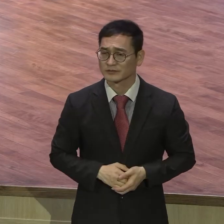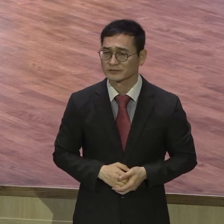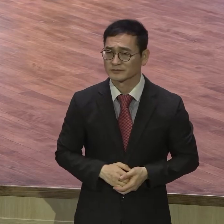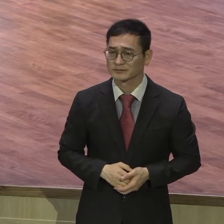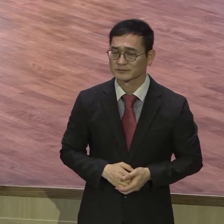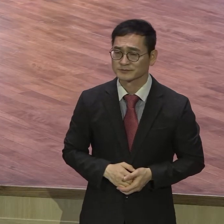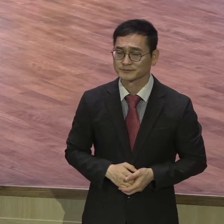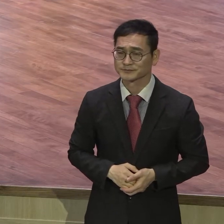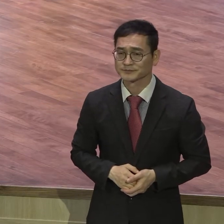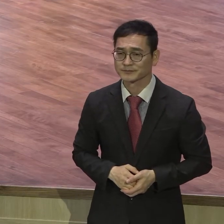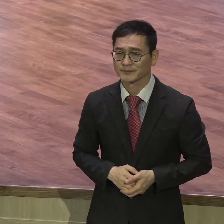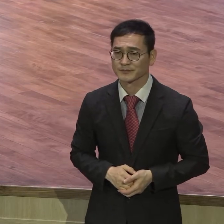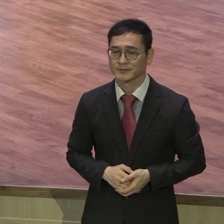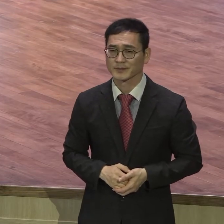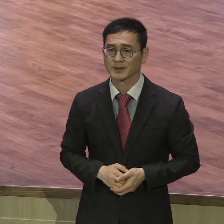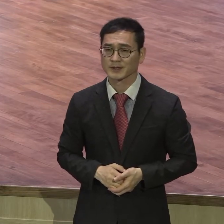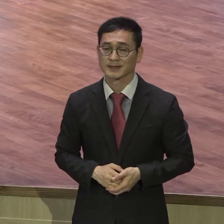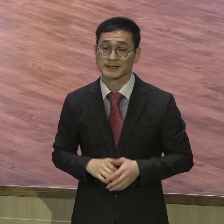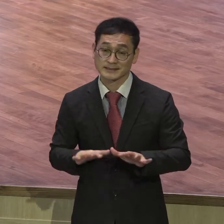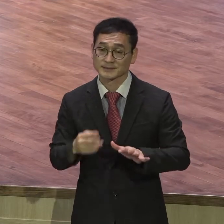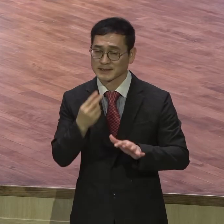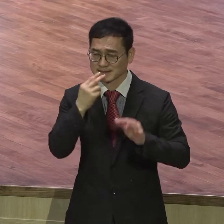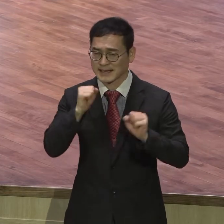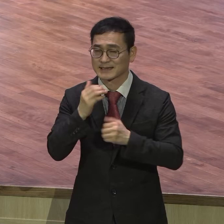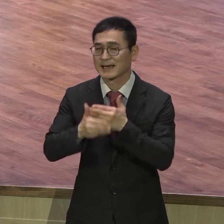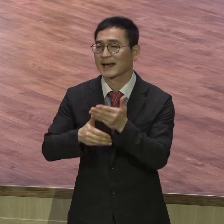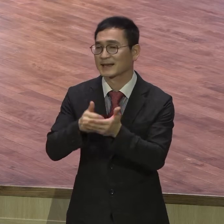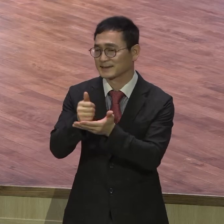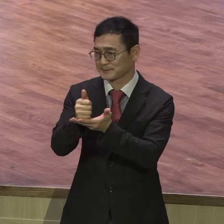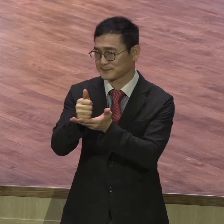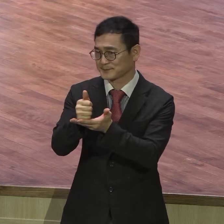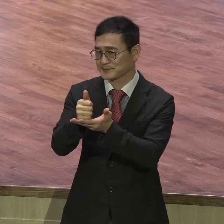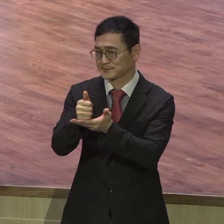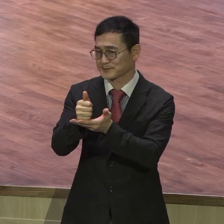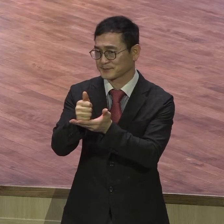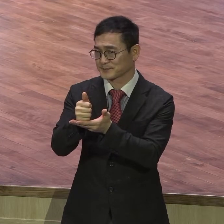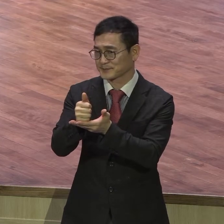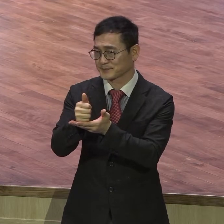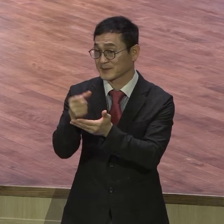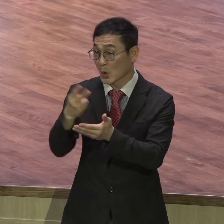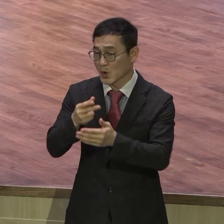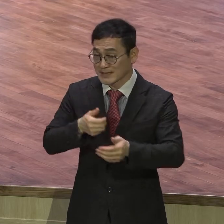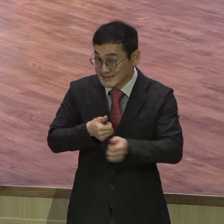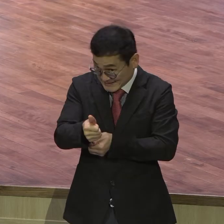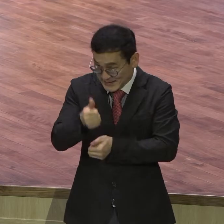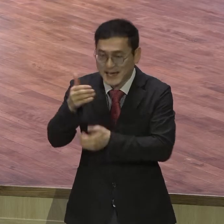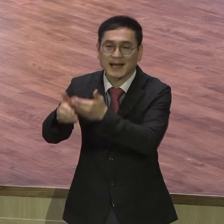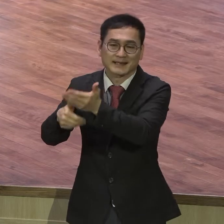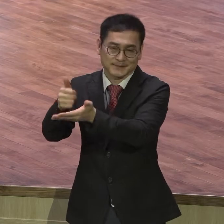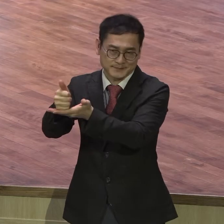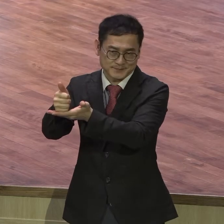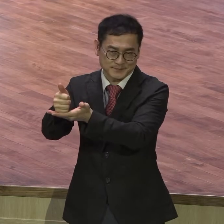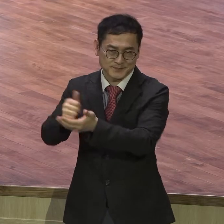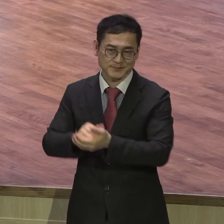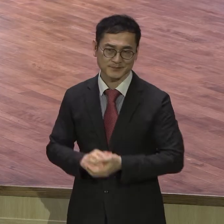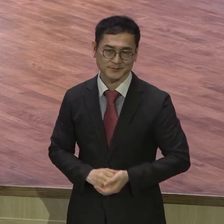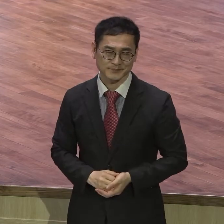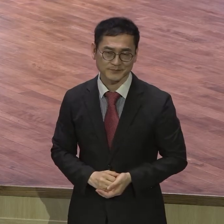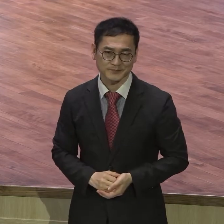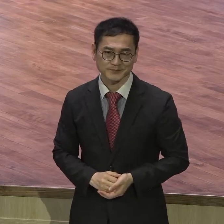우리를 승리하게 하시는 여호와 니시 하나님이심을 여러분 체험하시기 바랍니다 구원해놓고 출애급